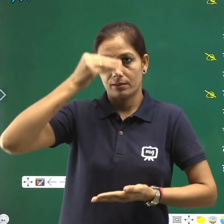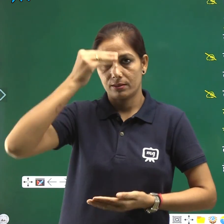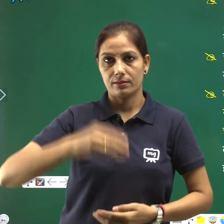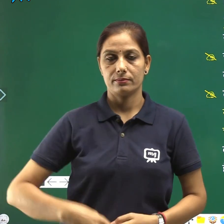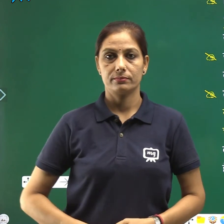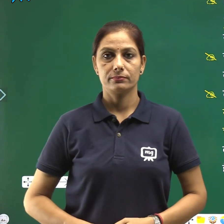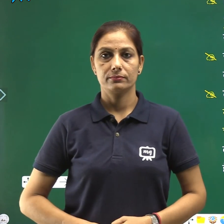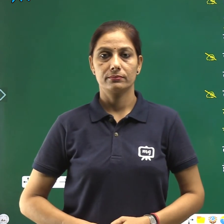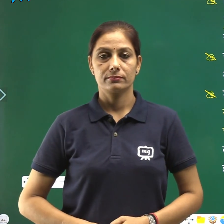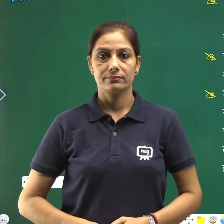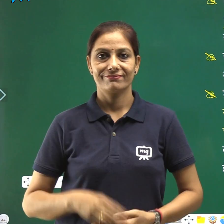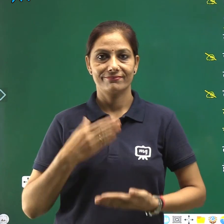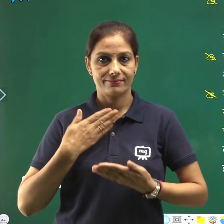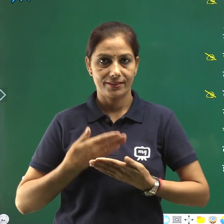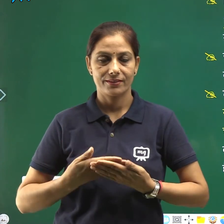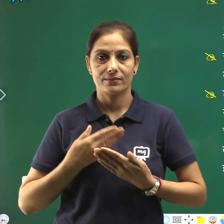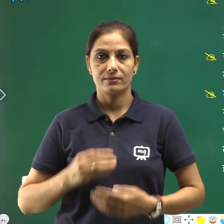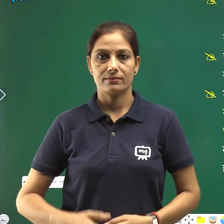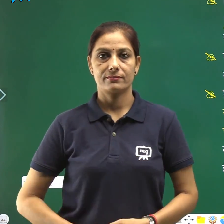करें धन्यवाद